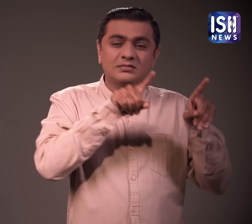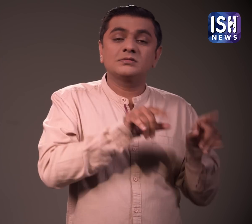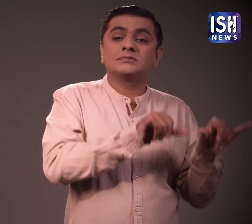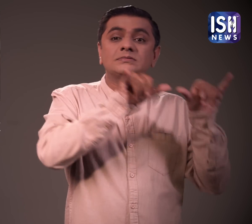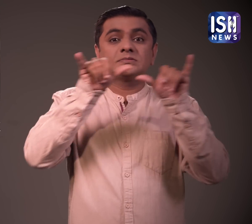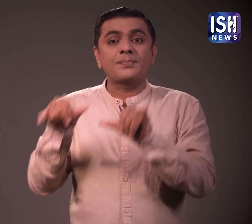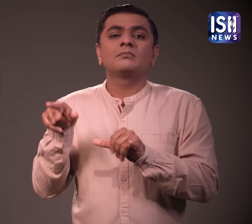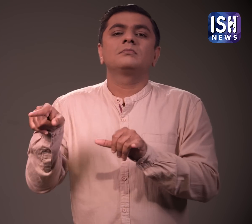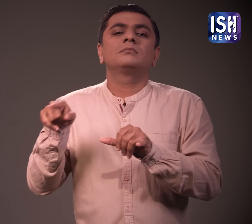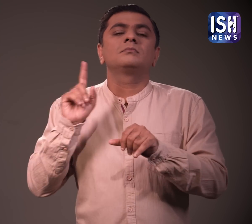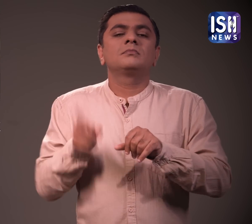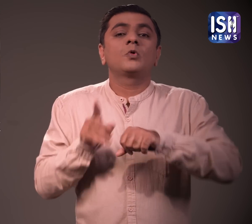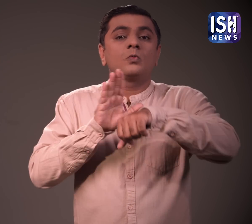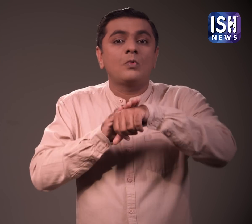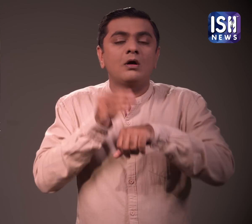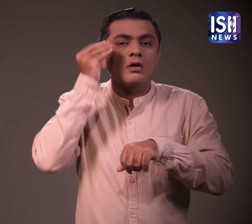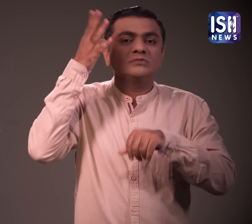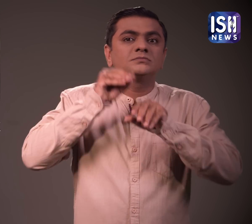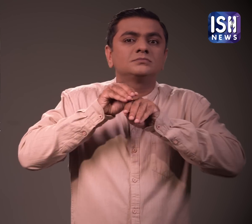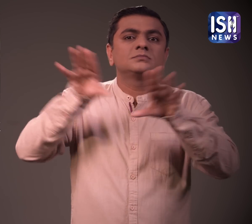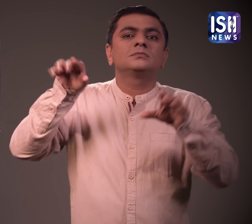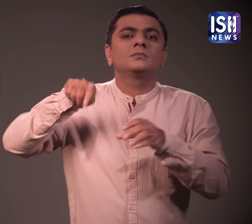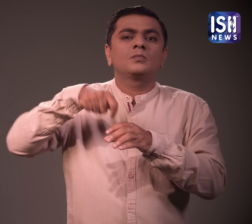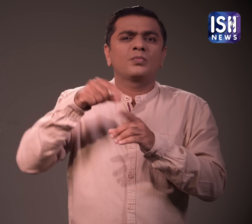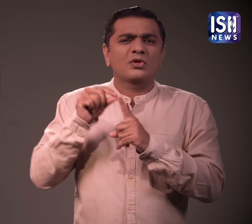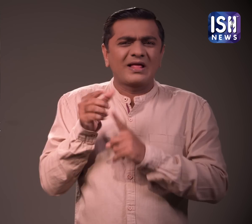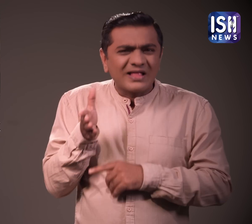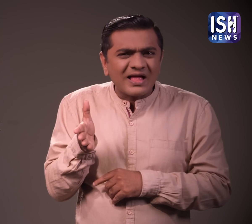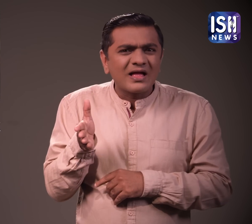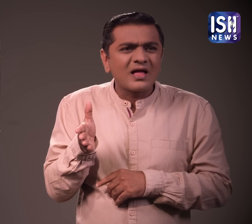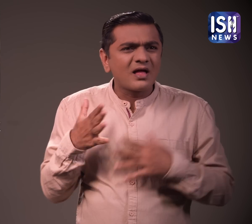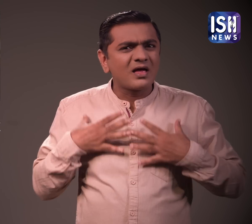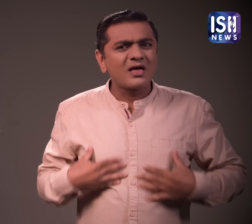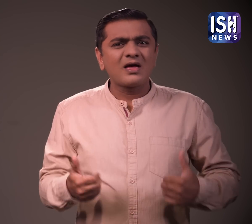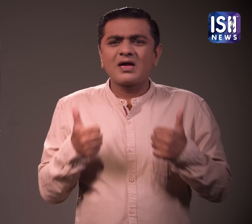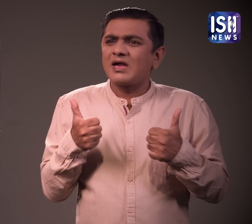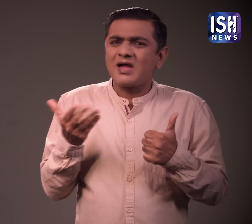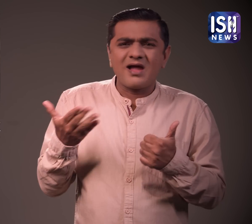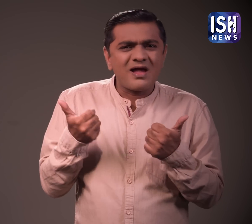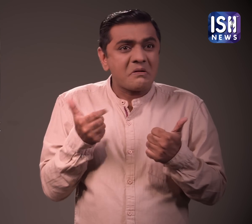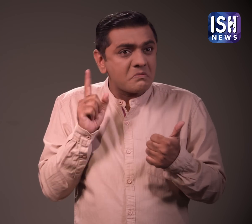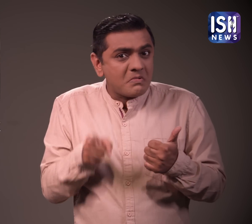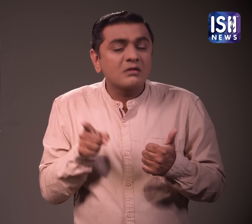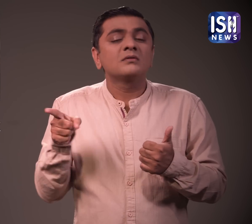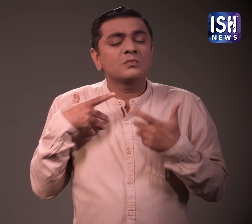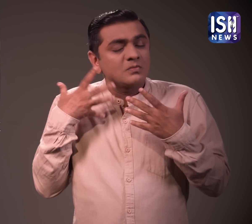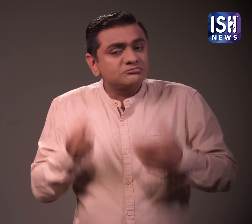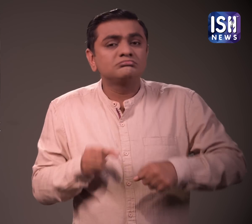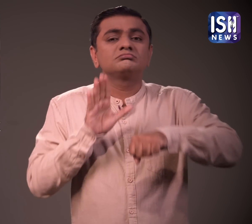इसी तरह प्रोटीन पाउडर के पैकेट पर भी चेतावनी होनी चाहिए लेकिन क्यों? ये तो स्वास्ता है है ना? मैं